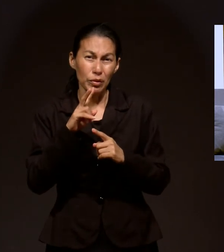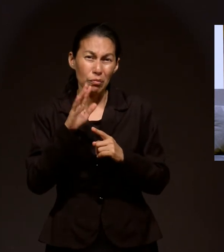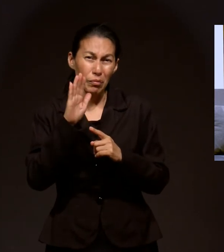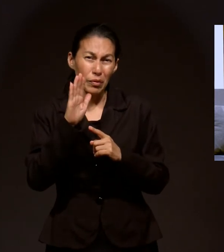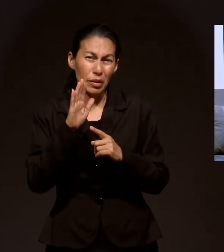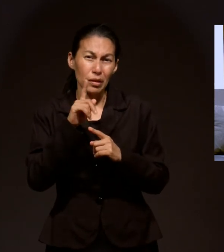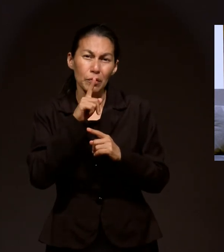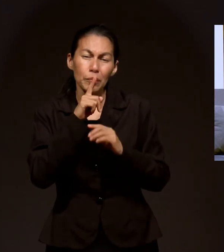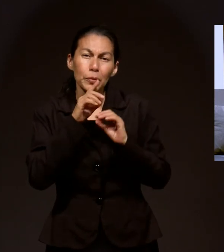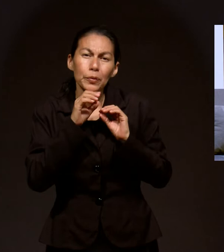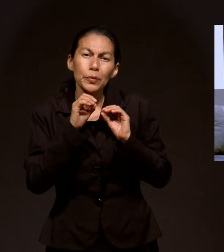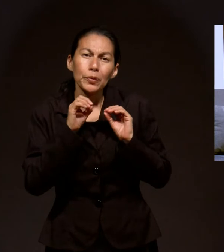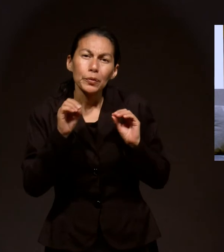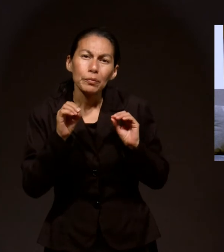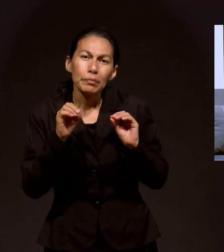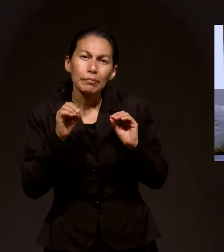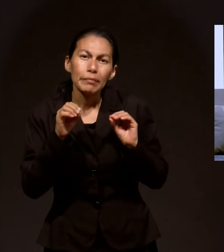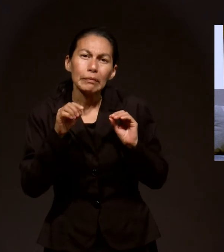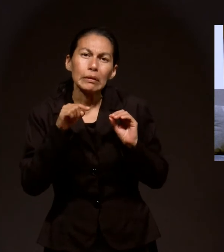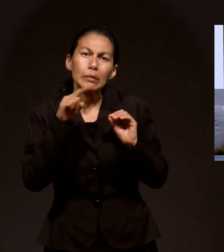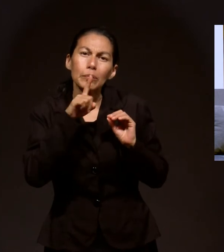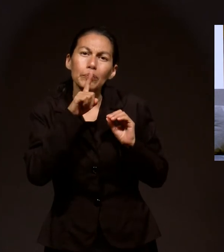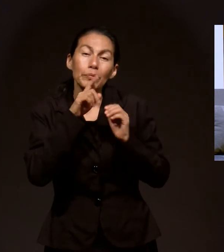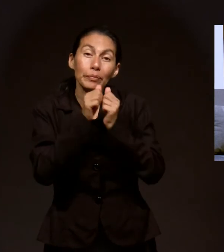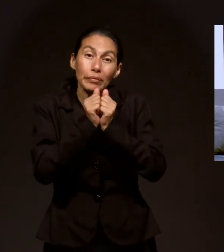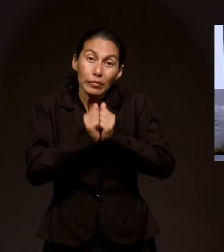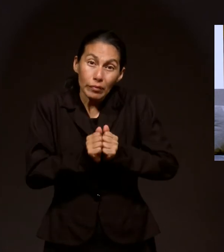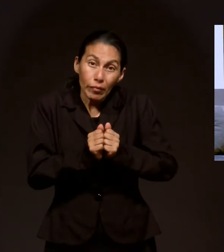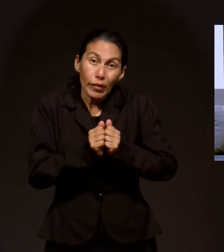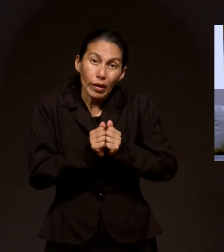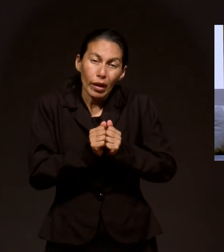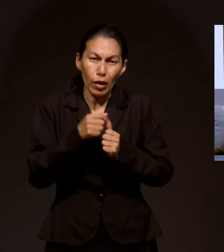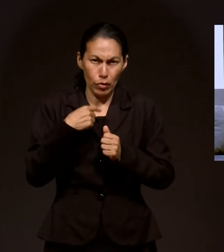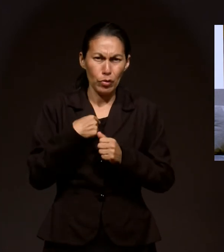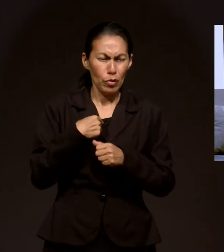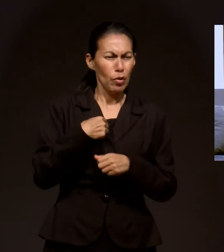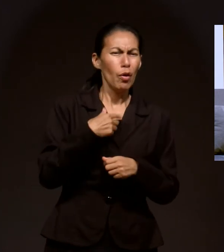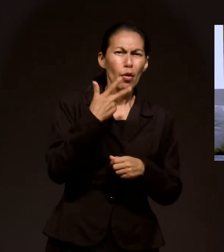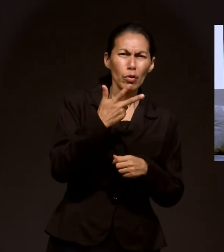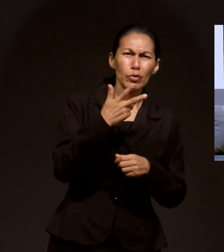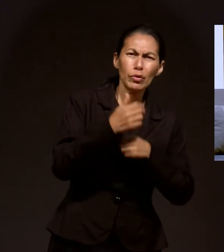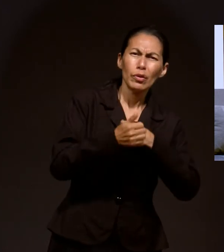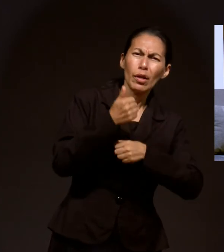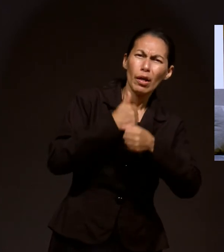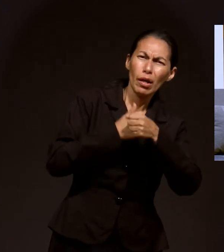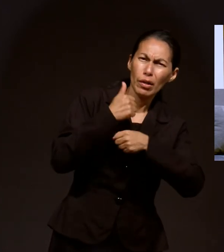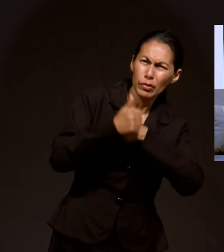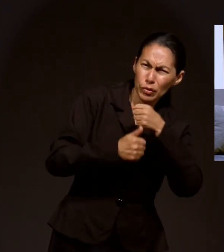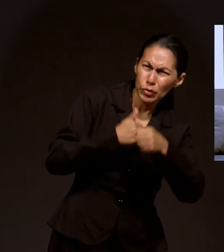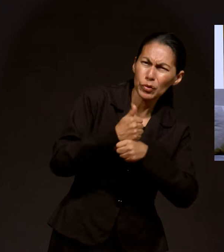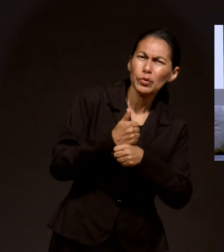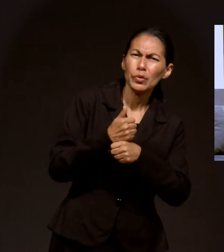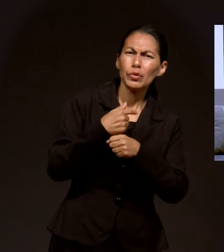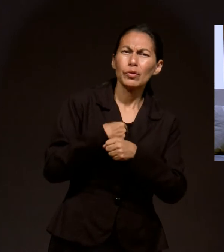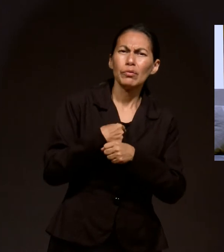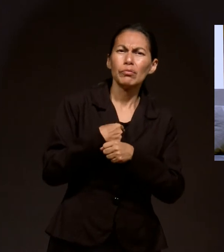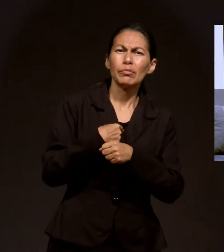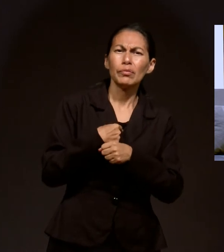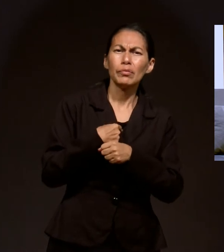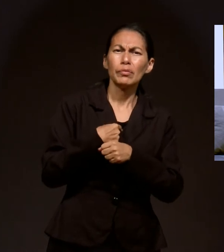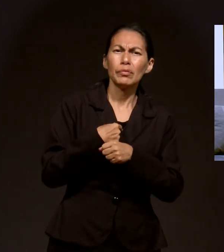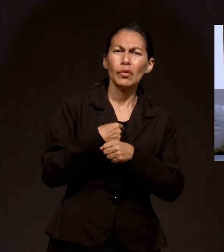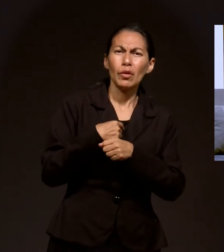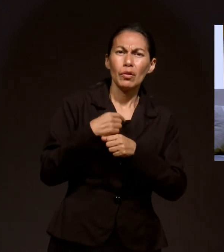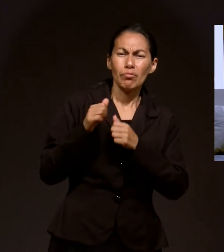callarse, se mantiene ahí. Y al pasar de los años, casi ocho años que yo estuve fuera de la iglesia, un día Dios decide